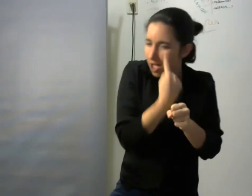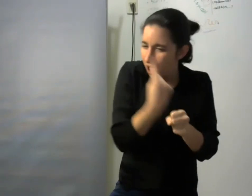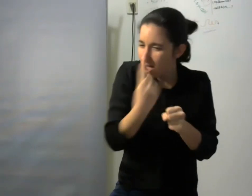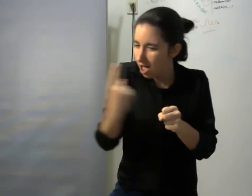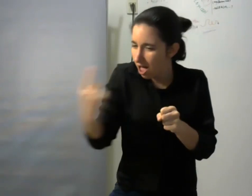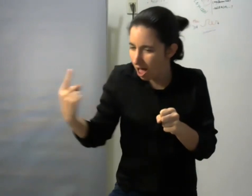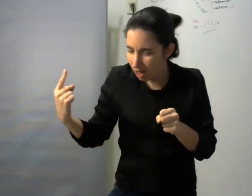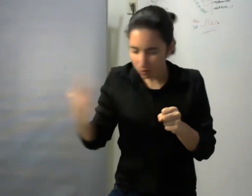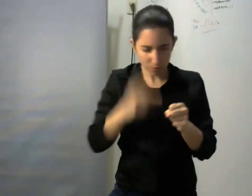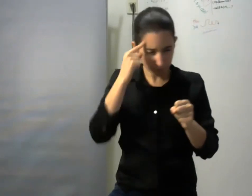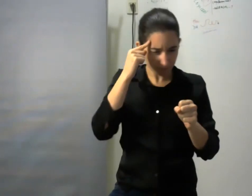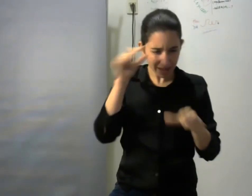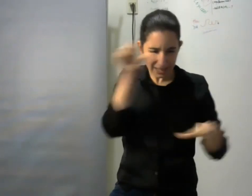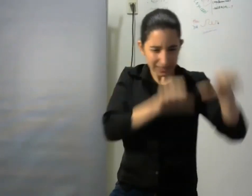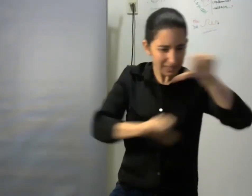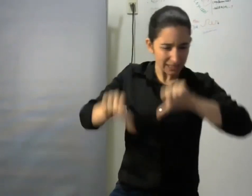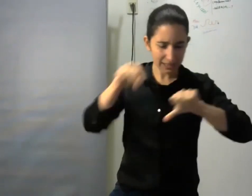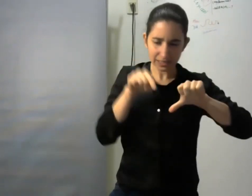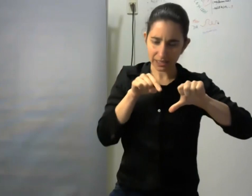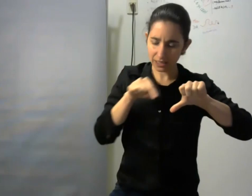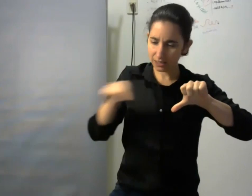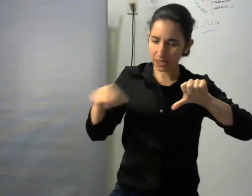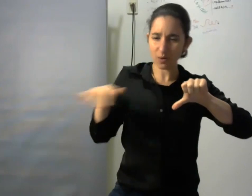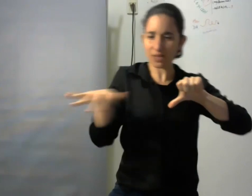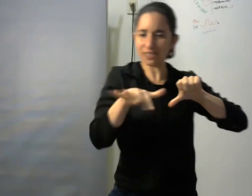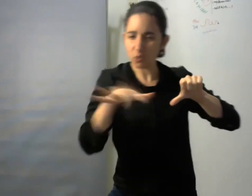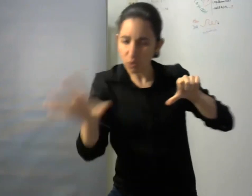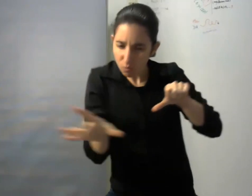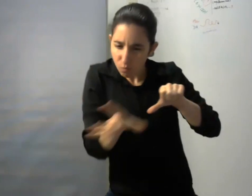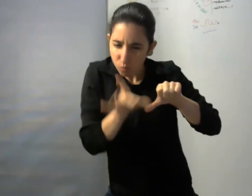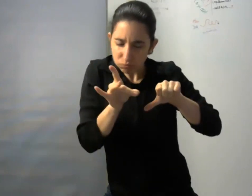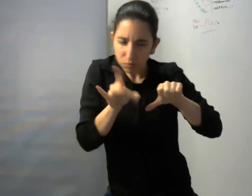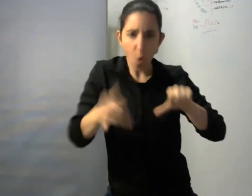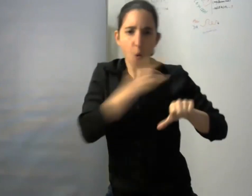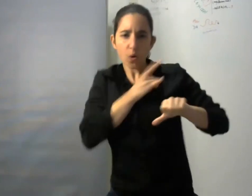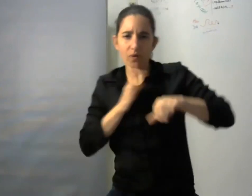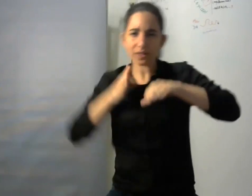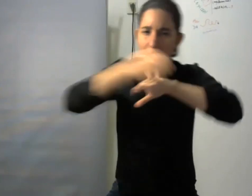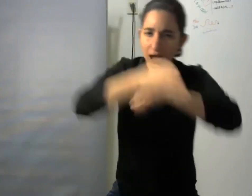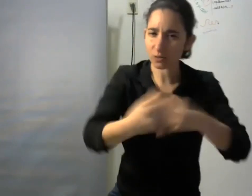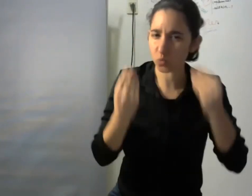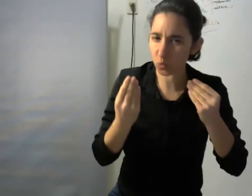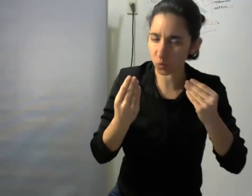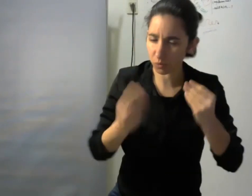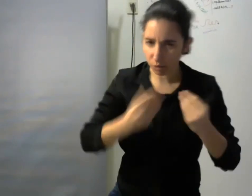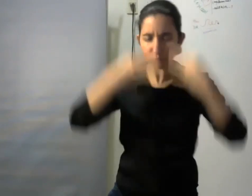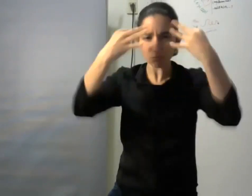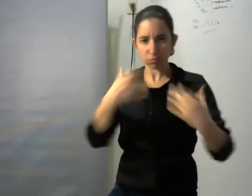el acceso a la educación universitaria en situaciones de discapacidad